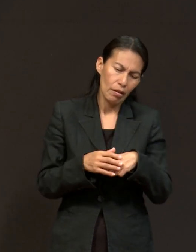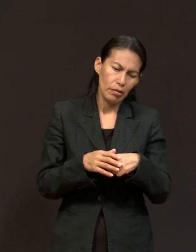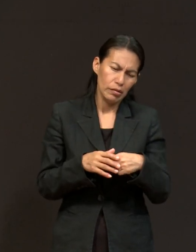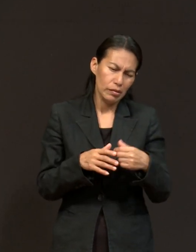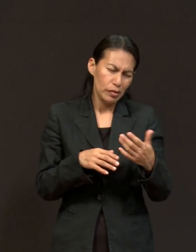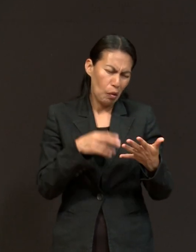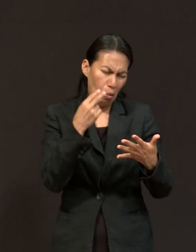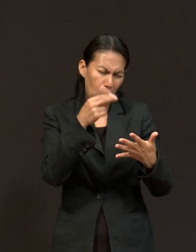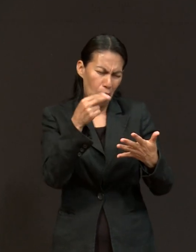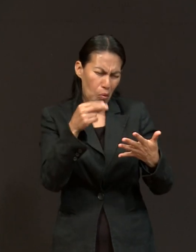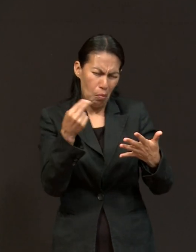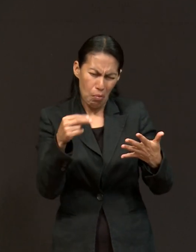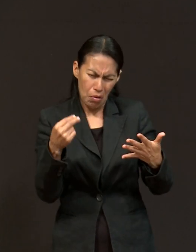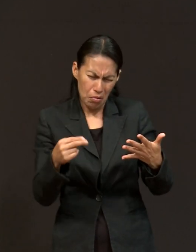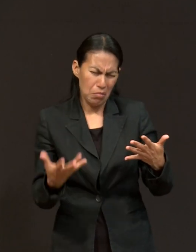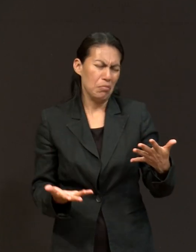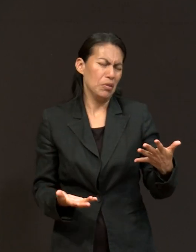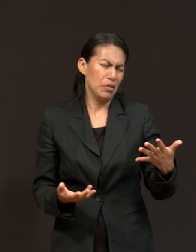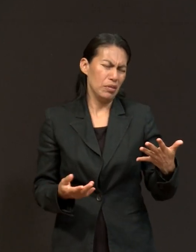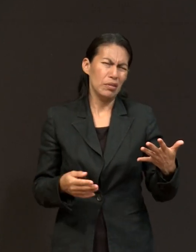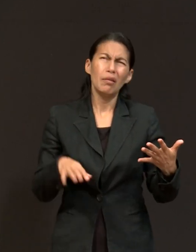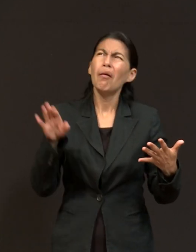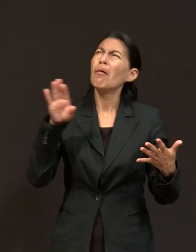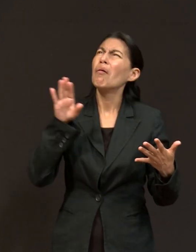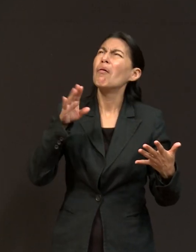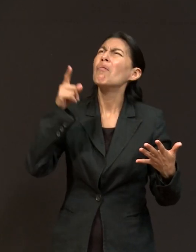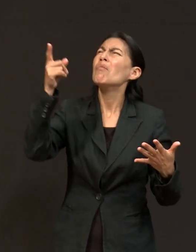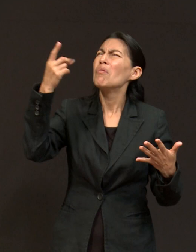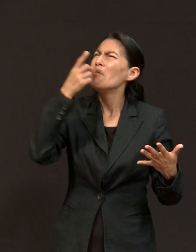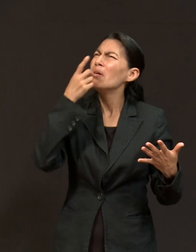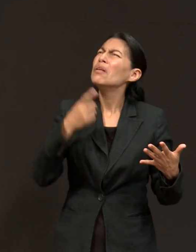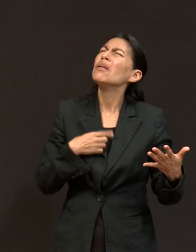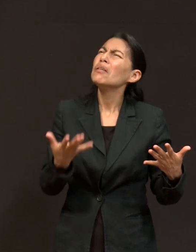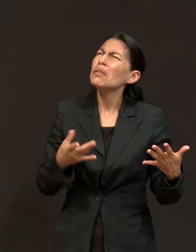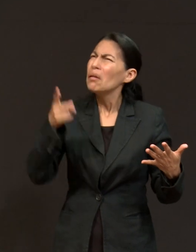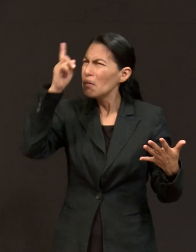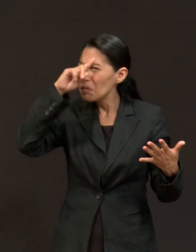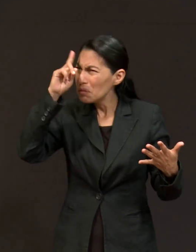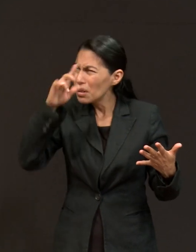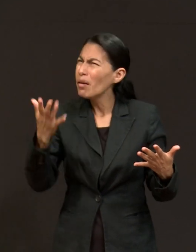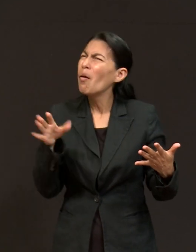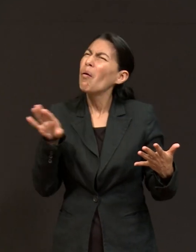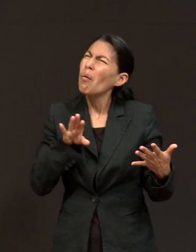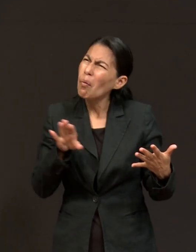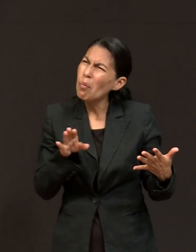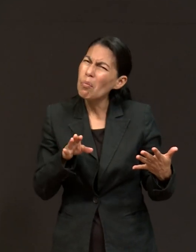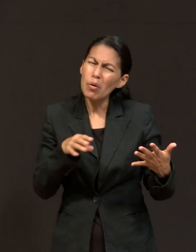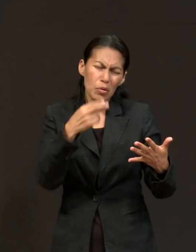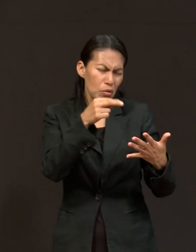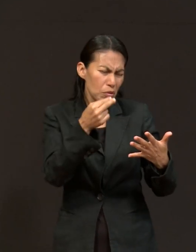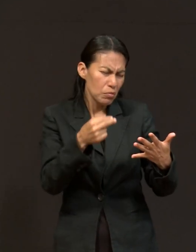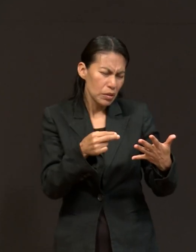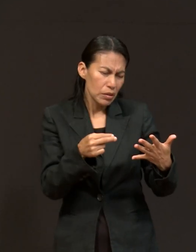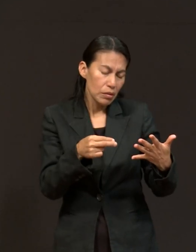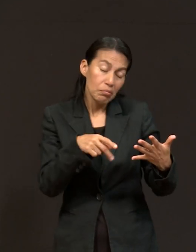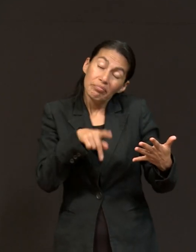Dios va a hablar a través de mí, o cómo me va a hablar a través de puros nombres, pero yo debo de tener esa fe de que Dios va a hablar ahí.